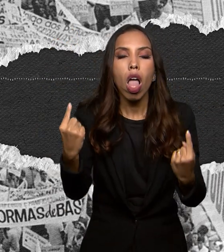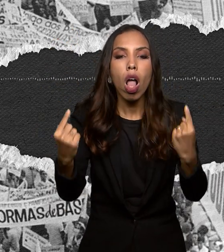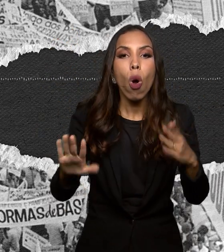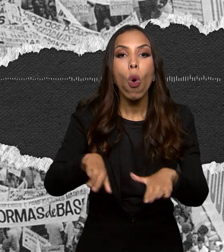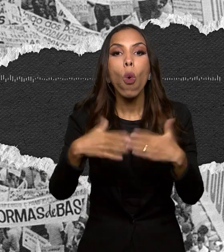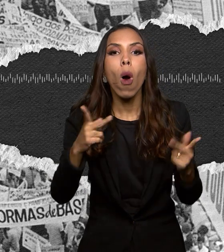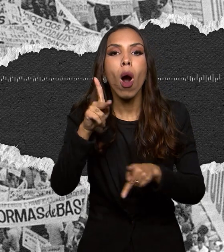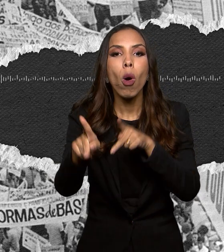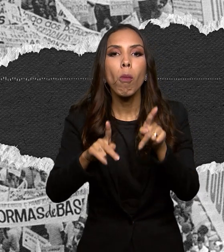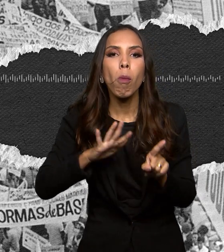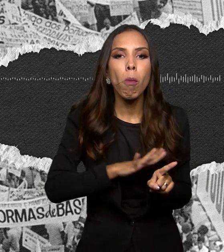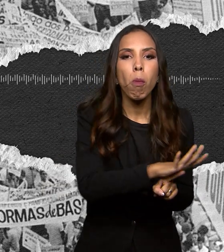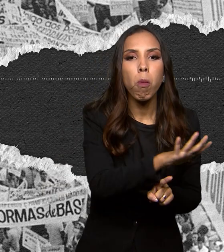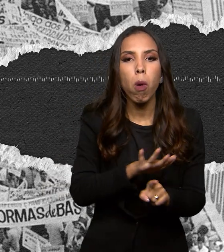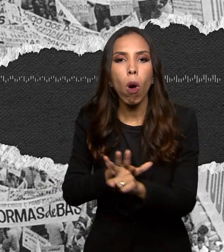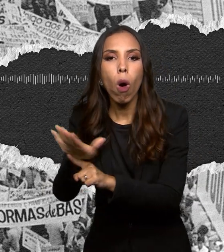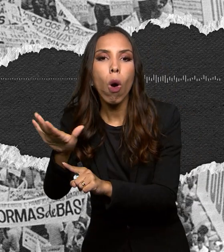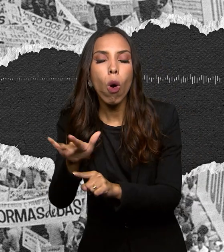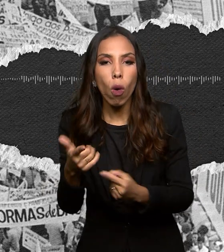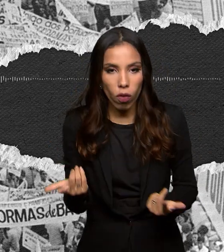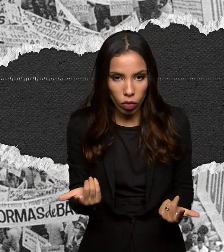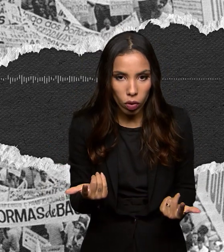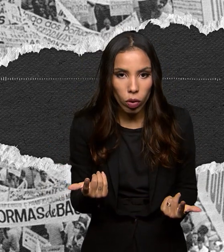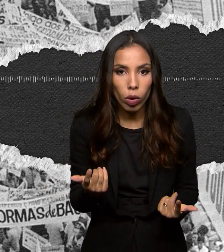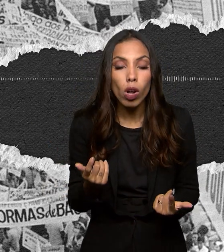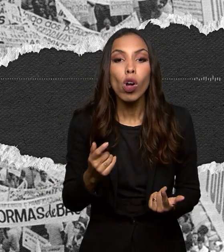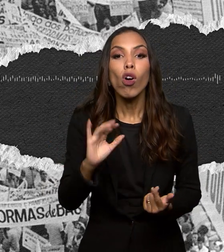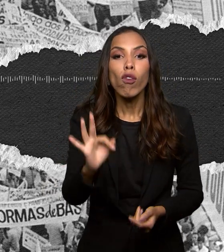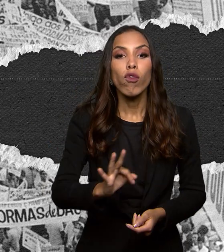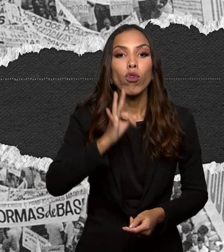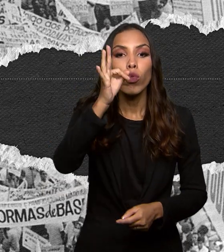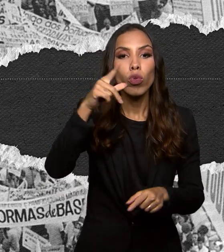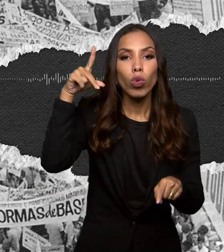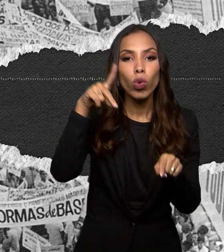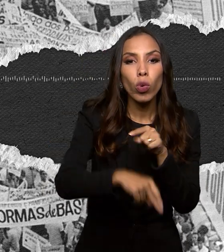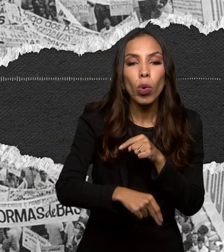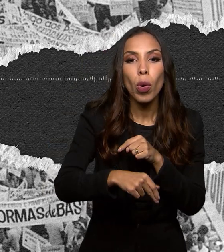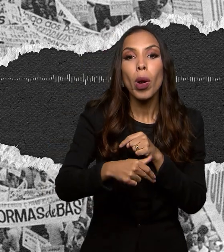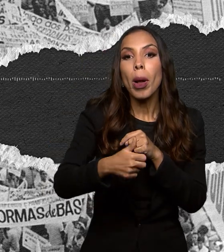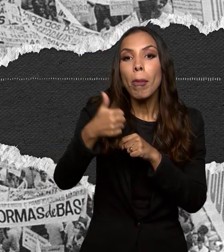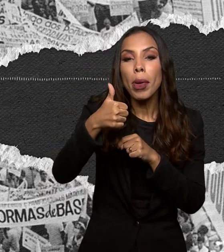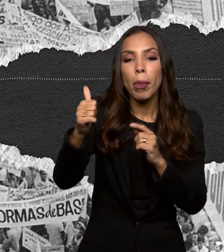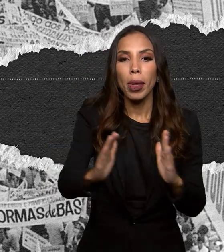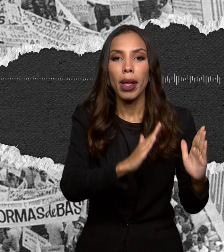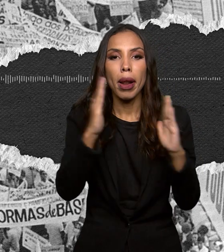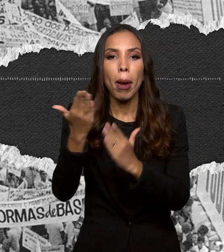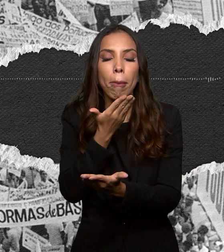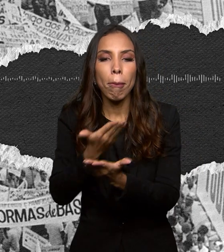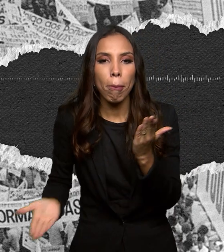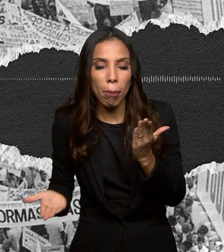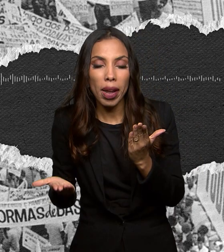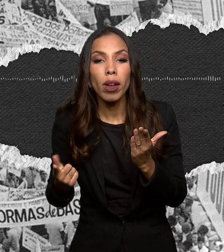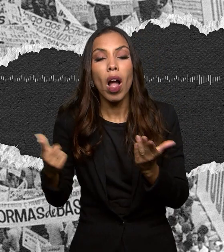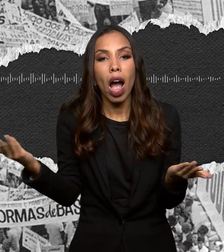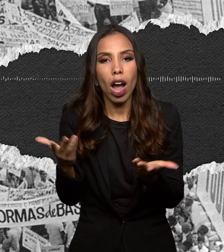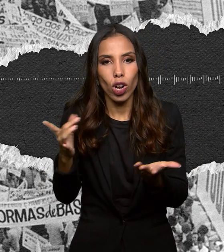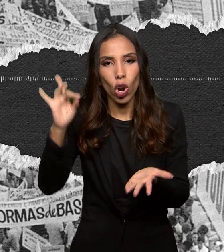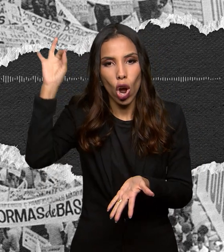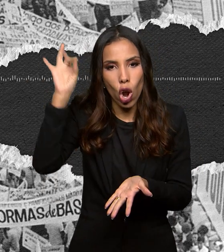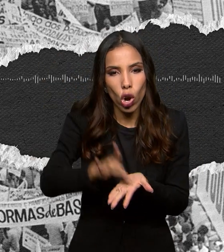futuro interrompido é a primeira temporada do podcast o golpe perdas e danos essa é uma produção original da Rádio Agência